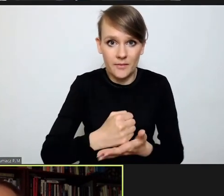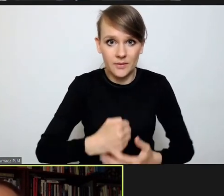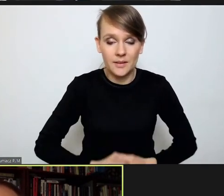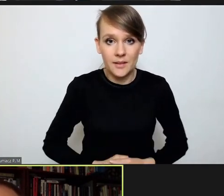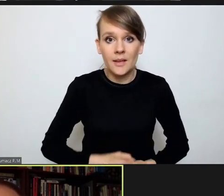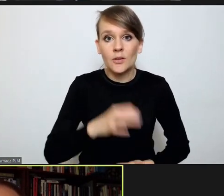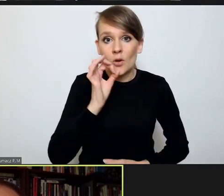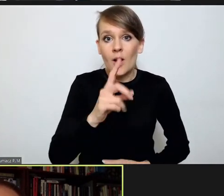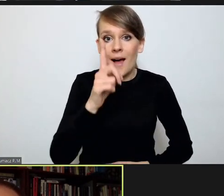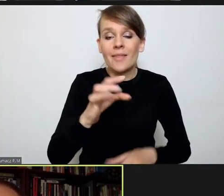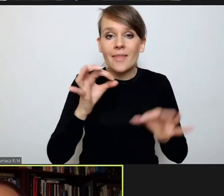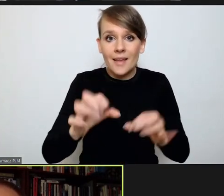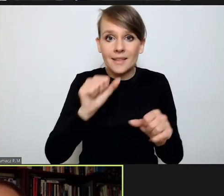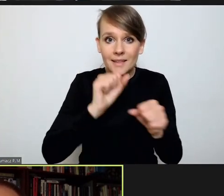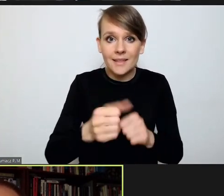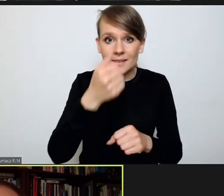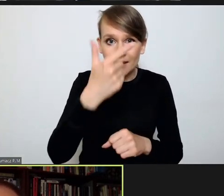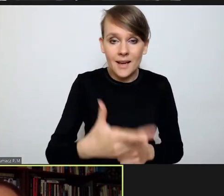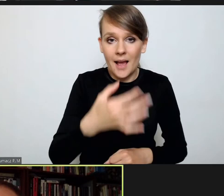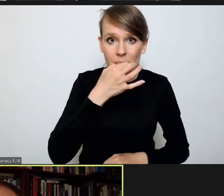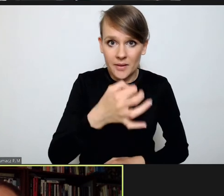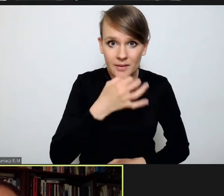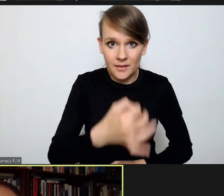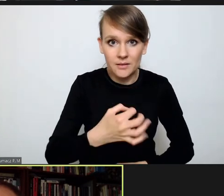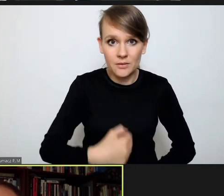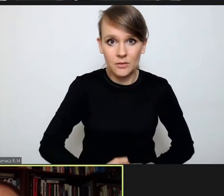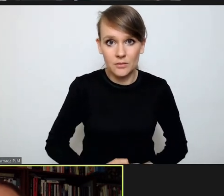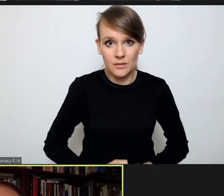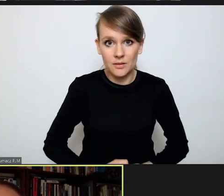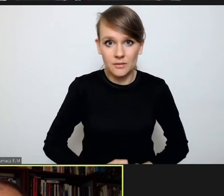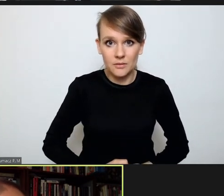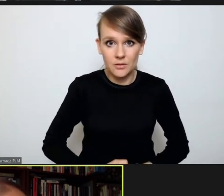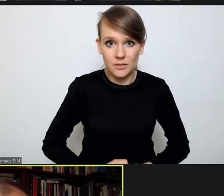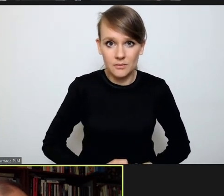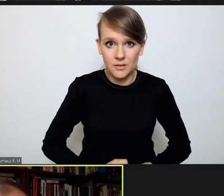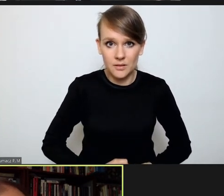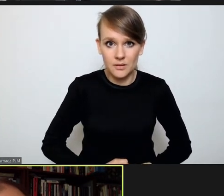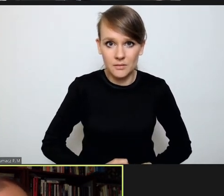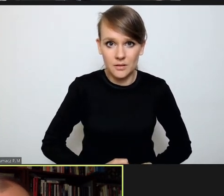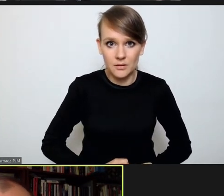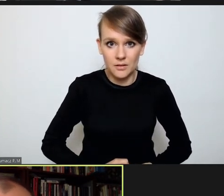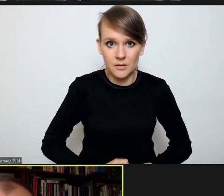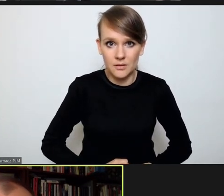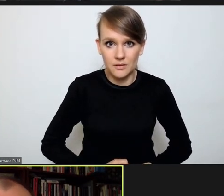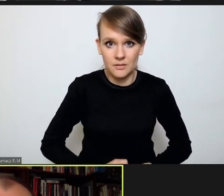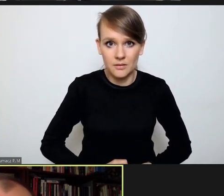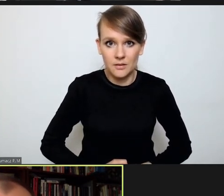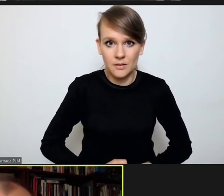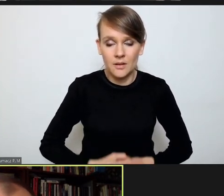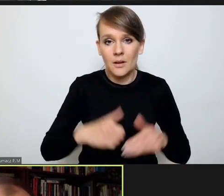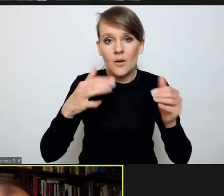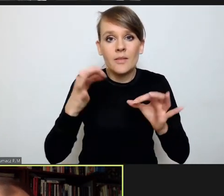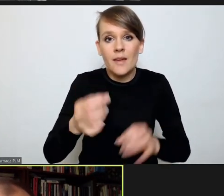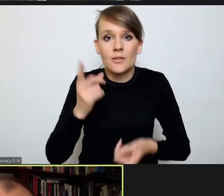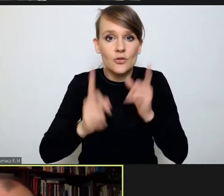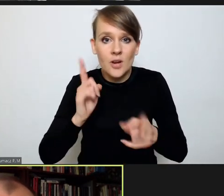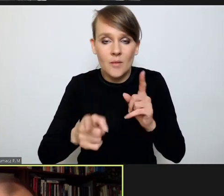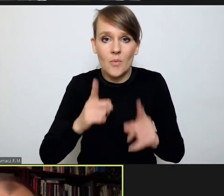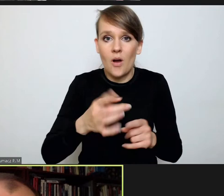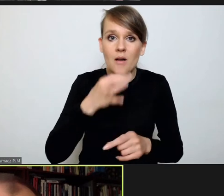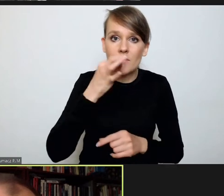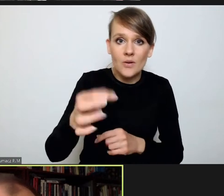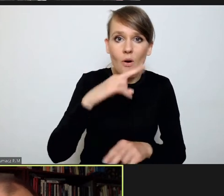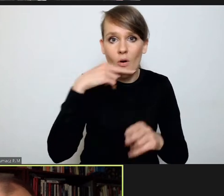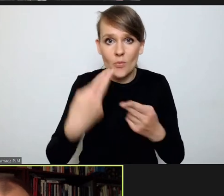teraz są pytania i jest kilka tych pytań. Może postaram się je tak szybciutko, może byśmy zrobili na zasadzie takiego trochę ping-ponga, czyli